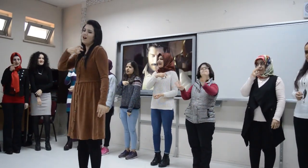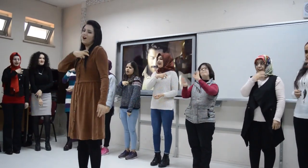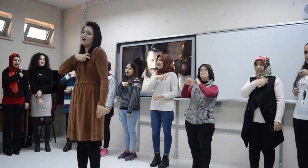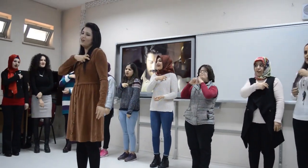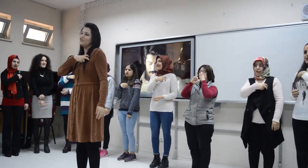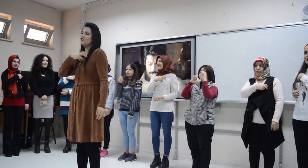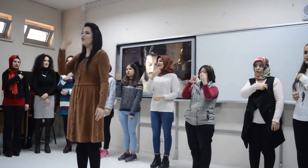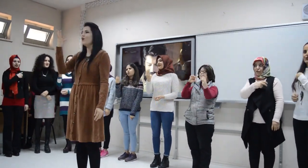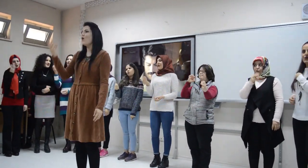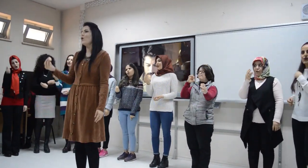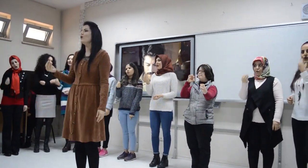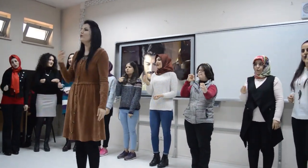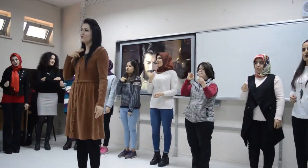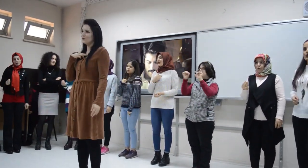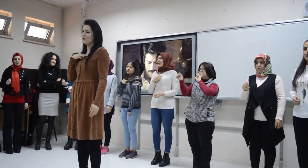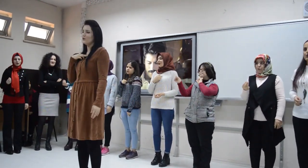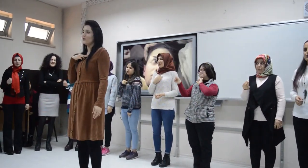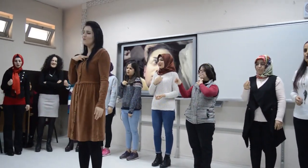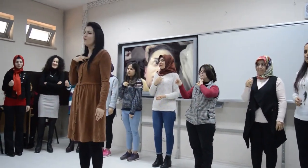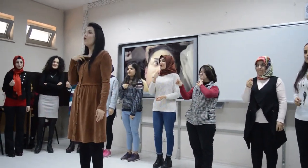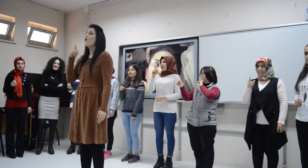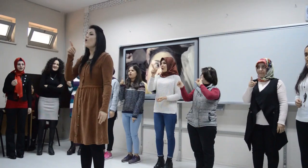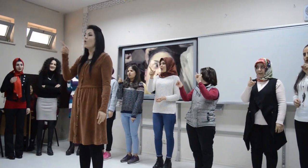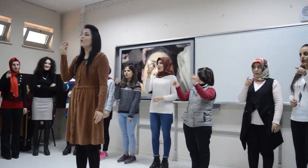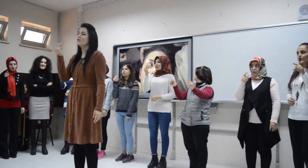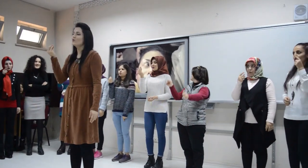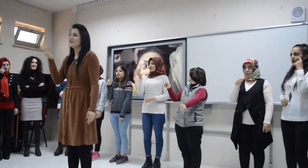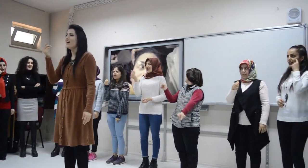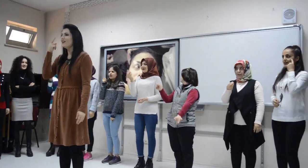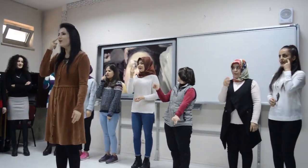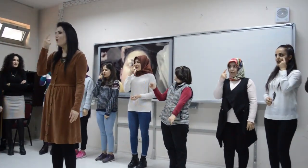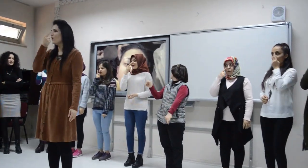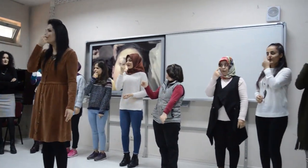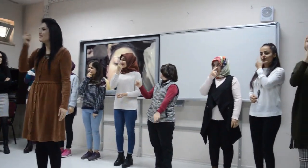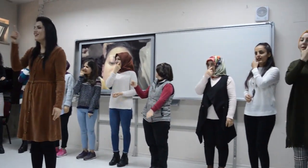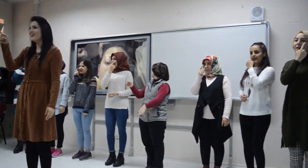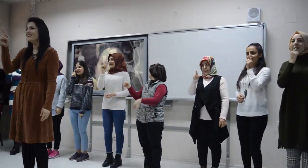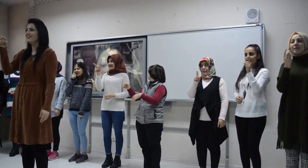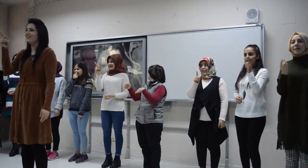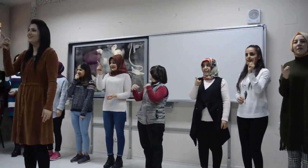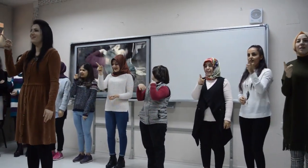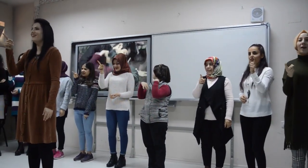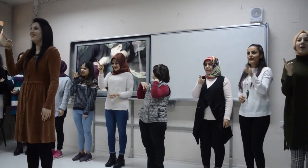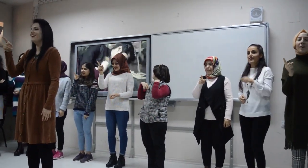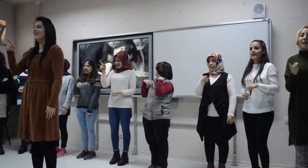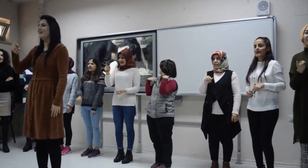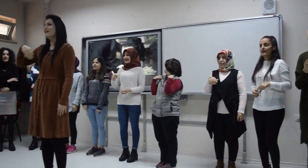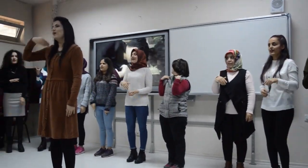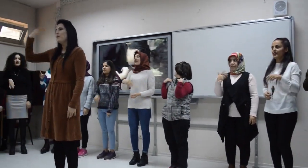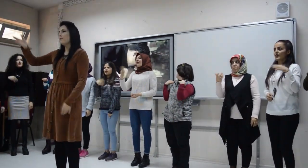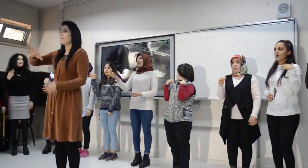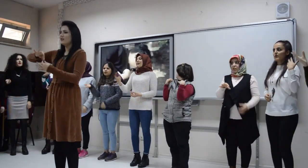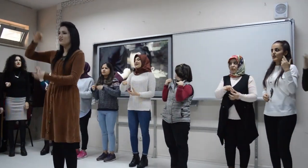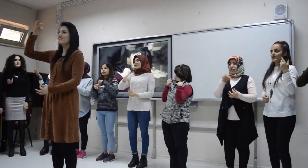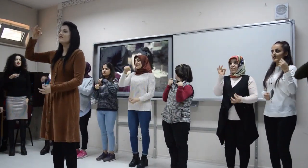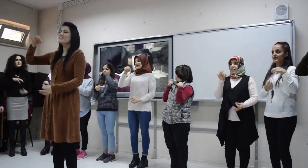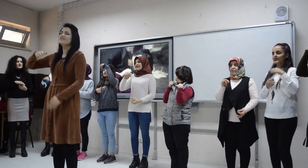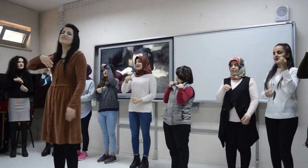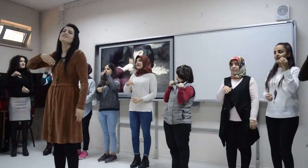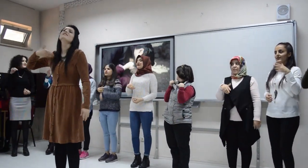aşma, o güzel gözlerime, başkasını